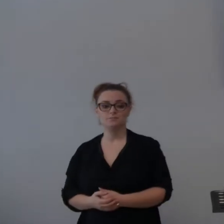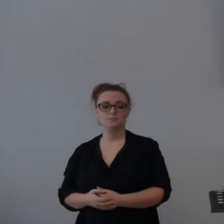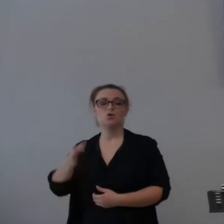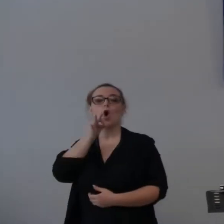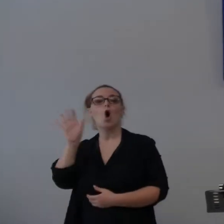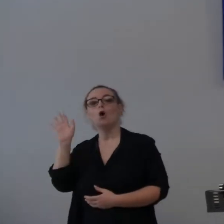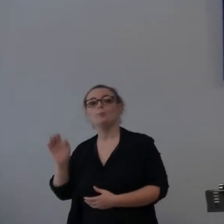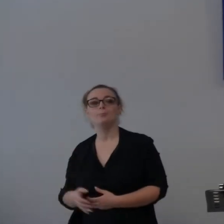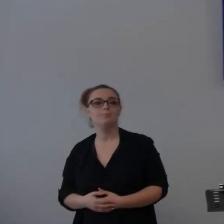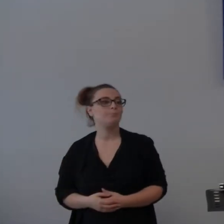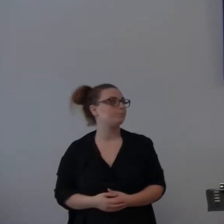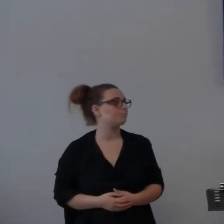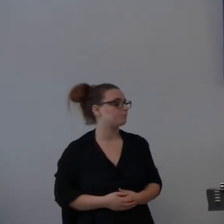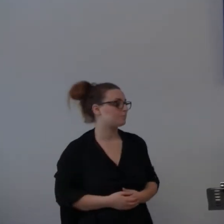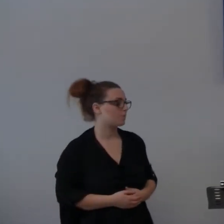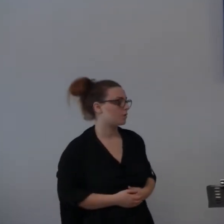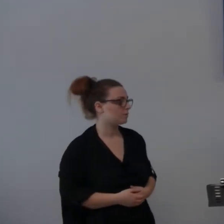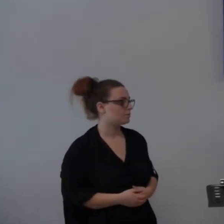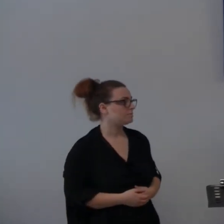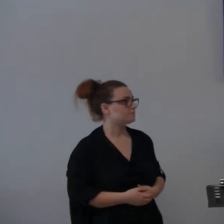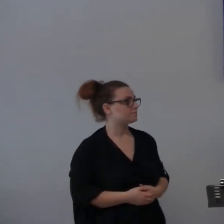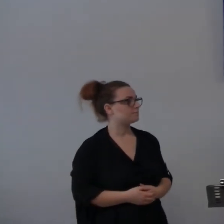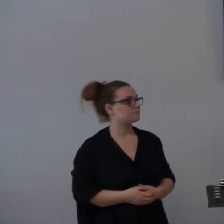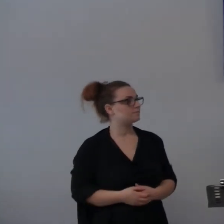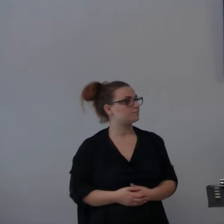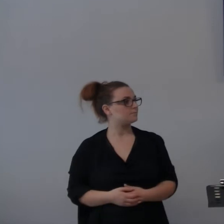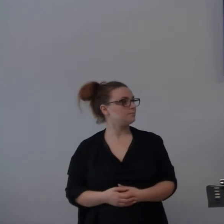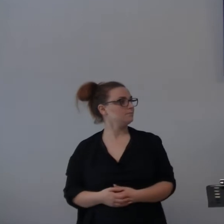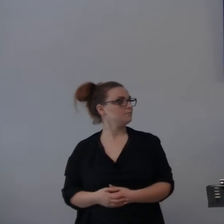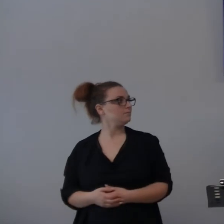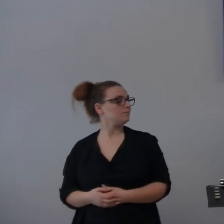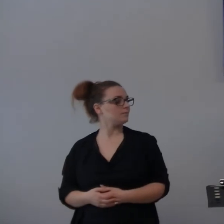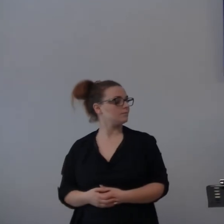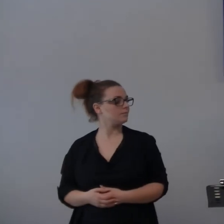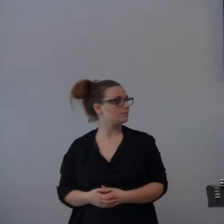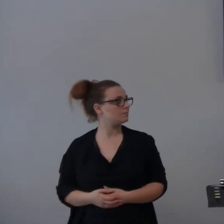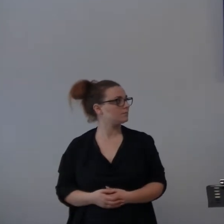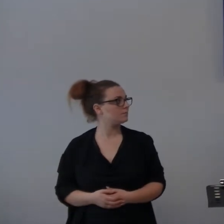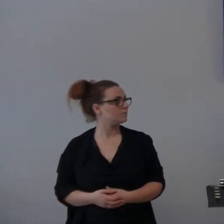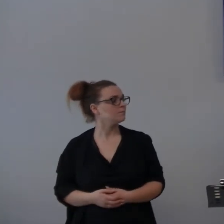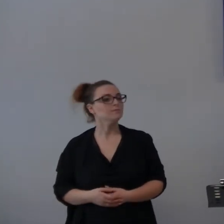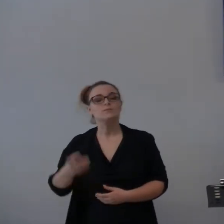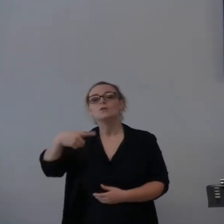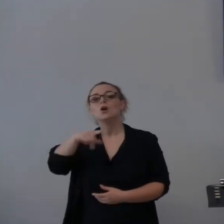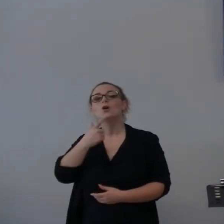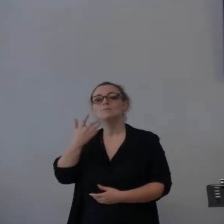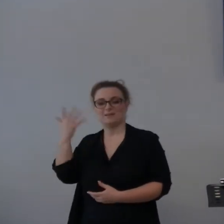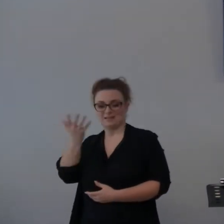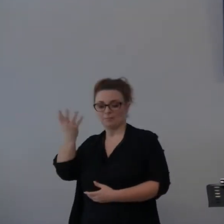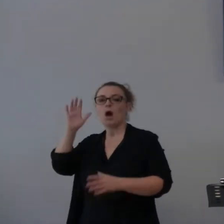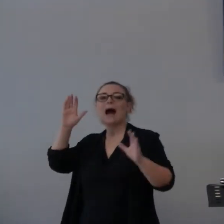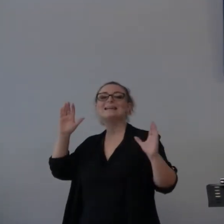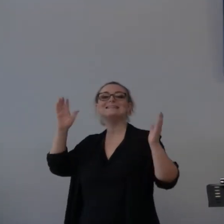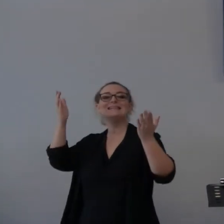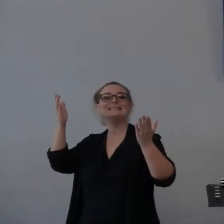Oppure il nostro artista preferito, attore